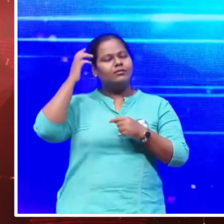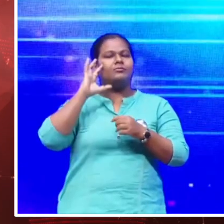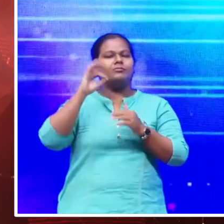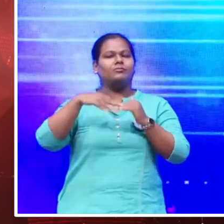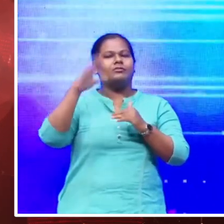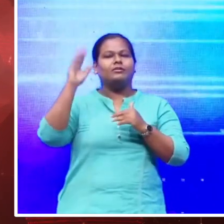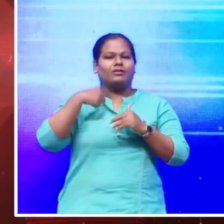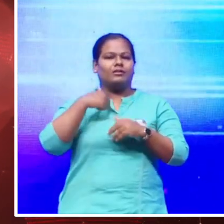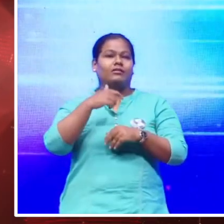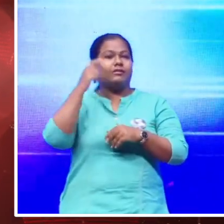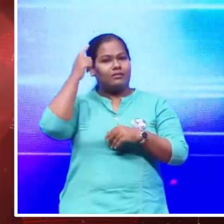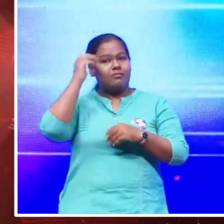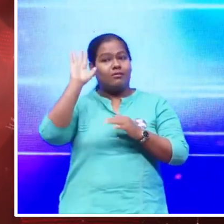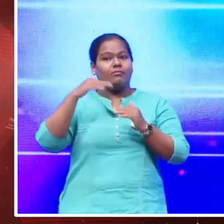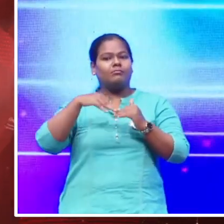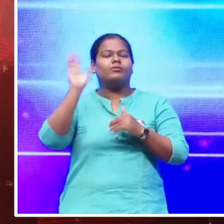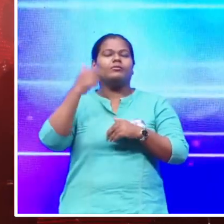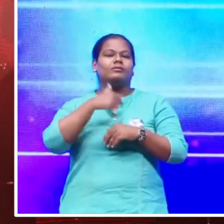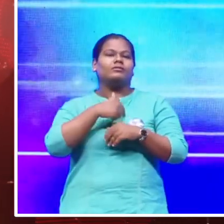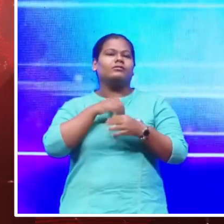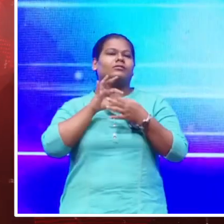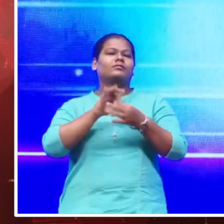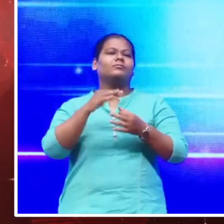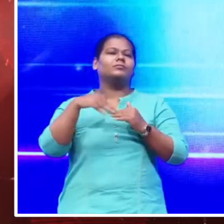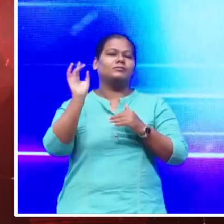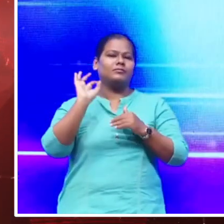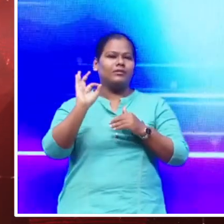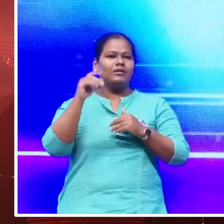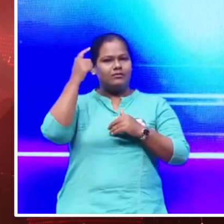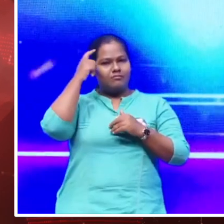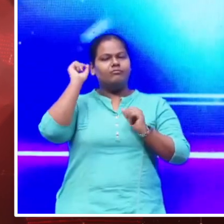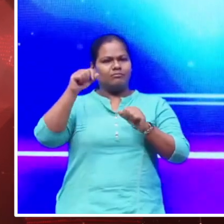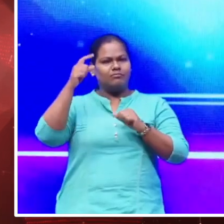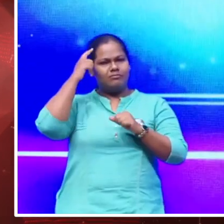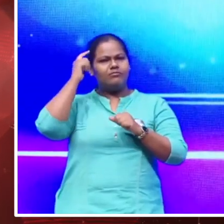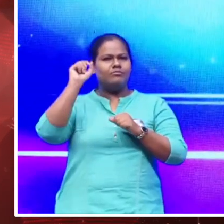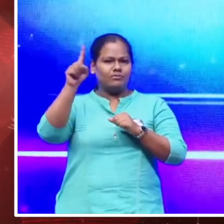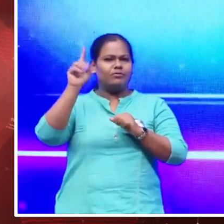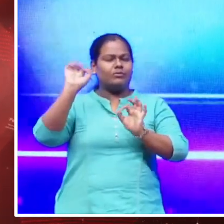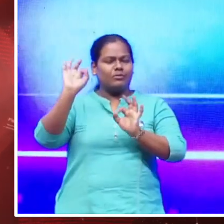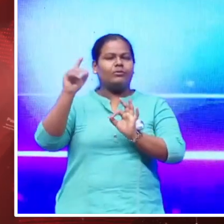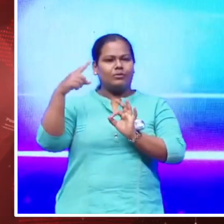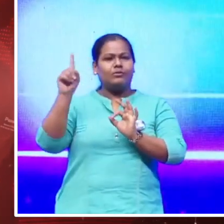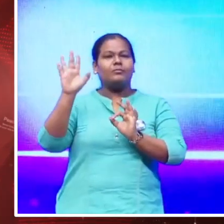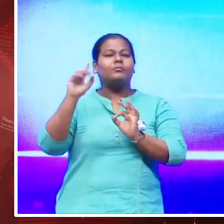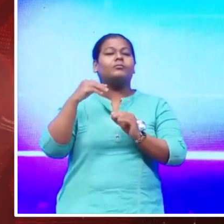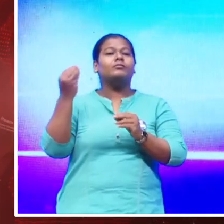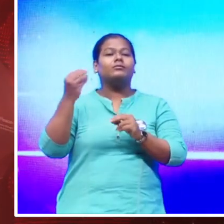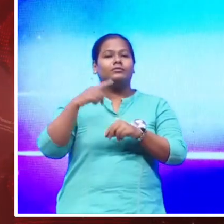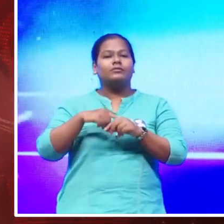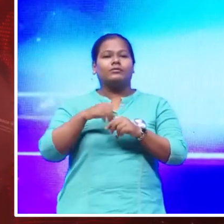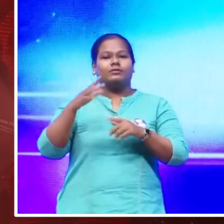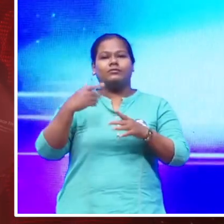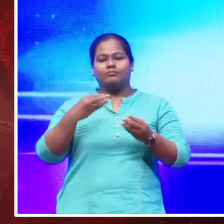उसमें अपना दिल लगाना बहुत जरूरी है क्योंकि दिमाग भले सबसे उपर की मंजिल पे हो लेकिन कई बार ओ